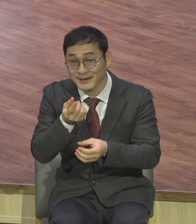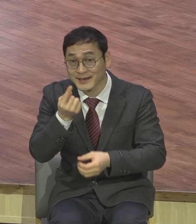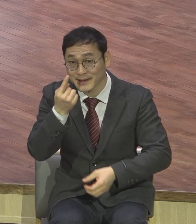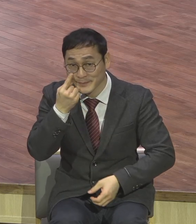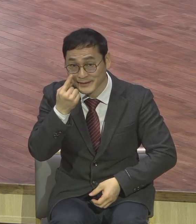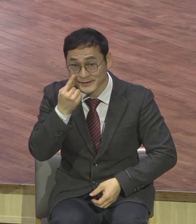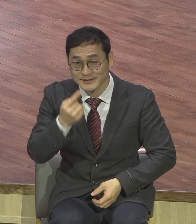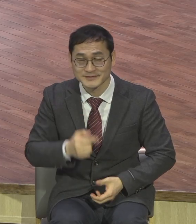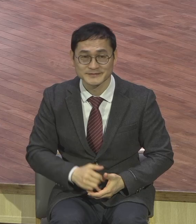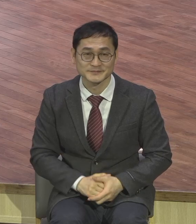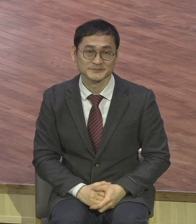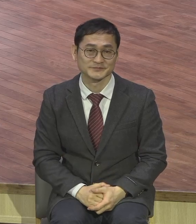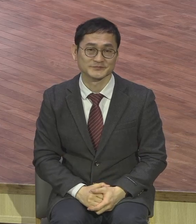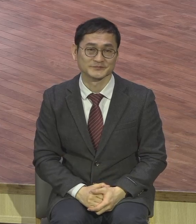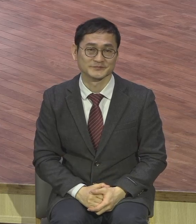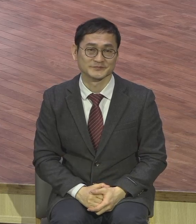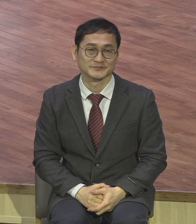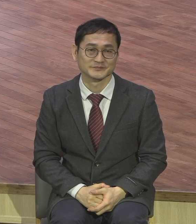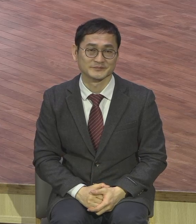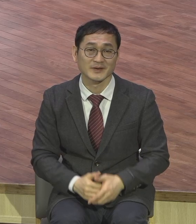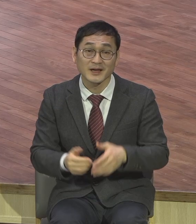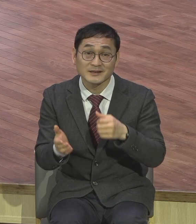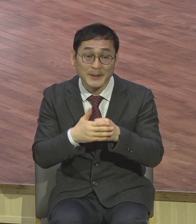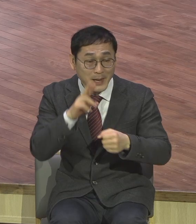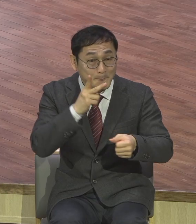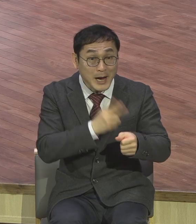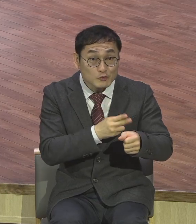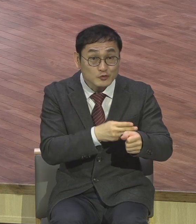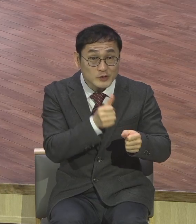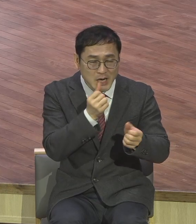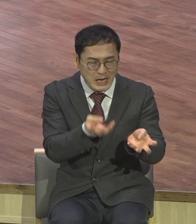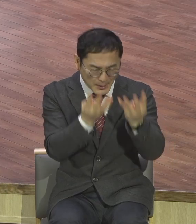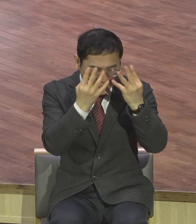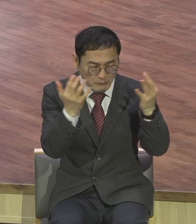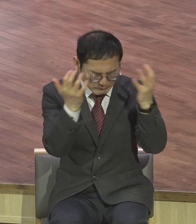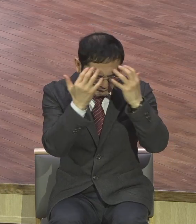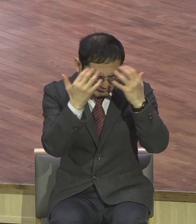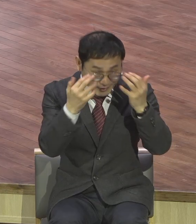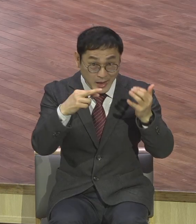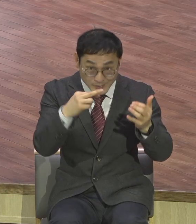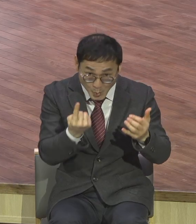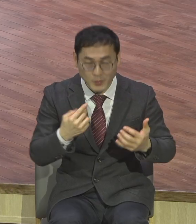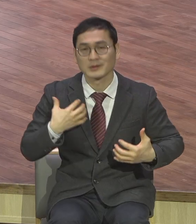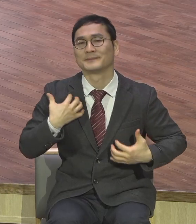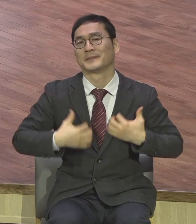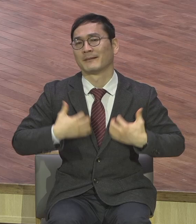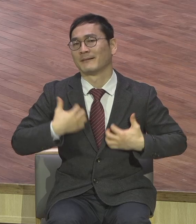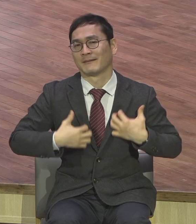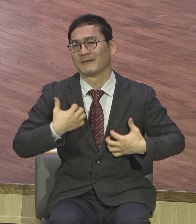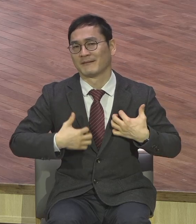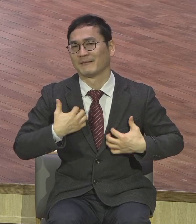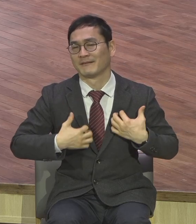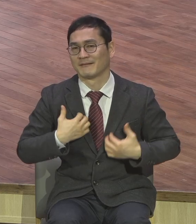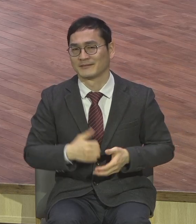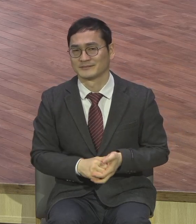그러니 바울이 감옥에서도 감사하고 기뻐했죠 항상 기뻐하라 감옥에서 한 말이 하나님과 함께 하시니까